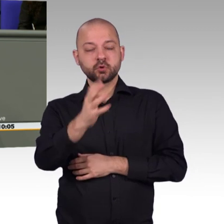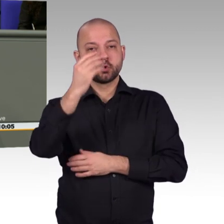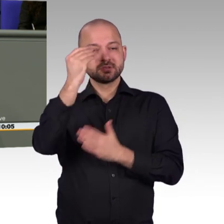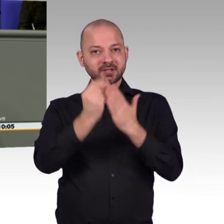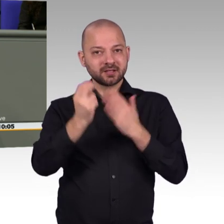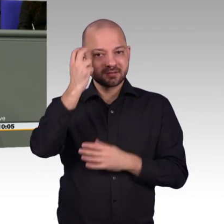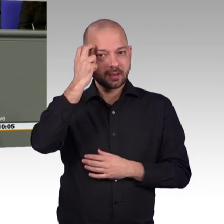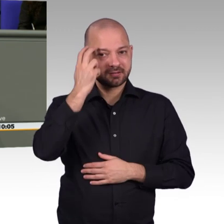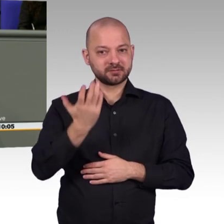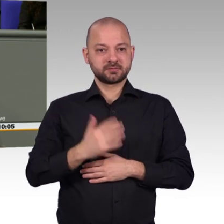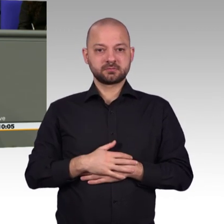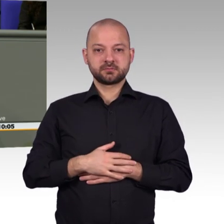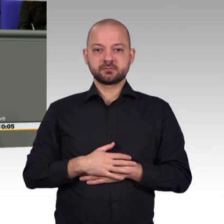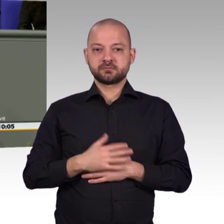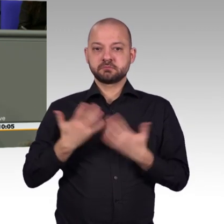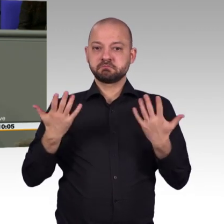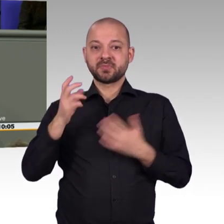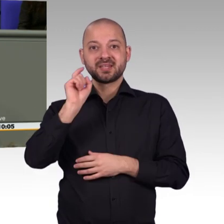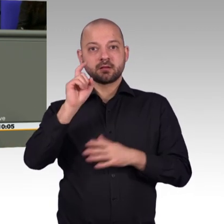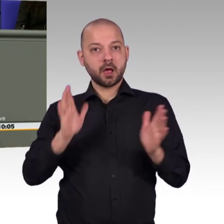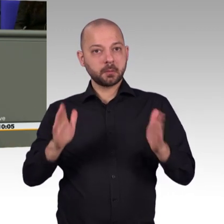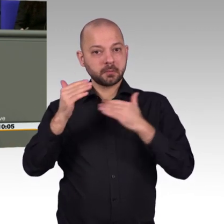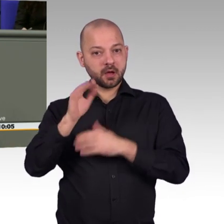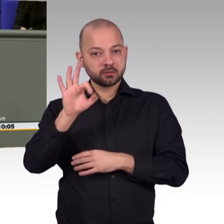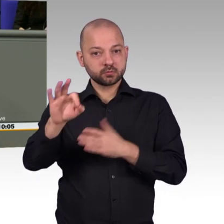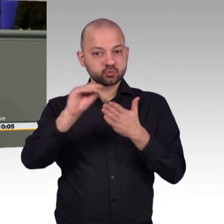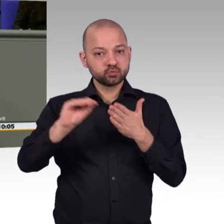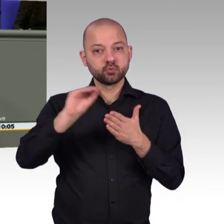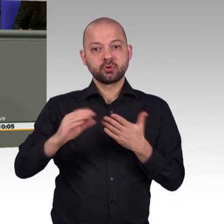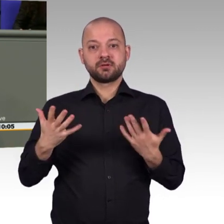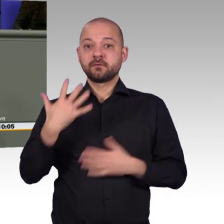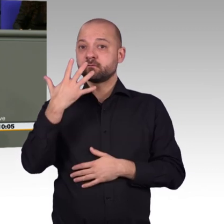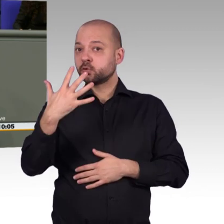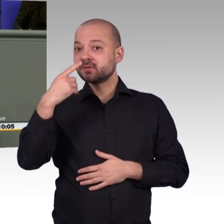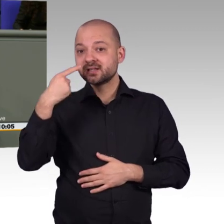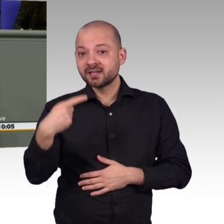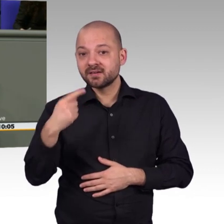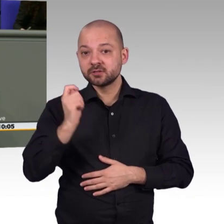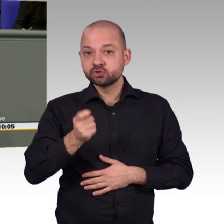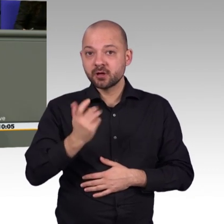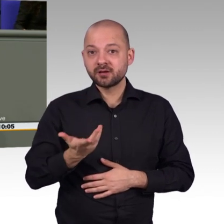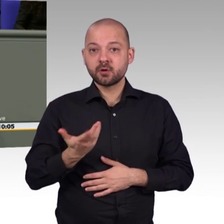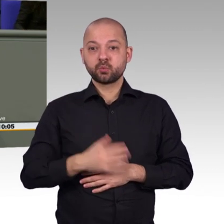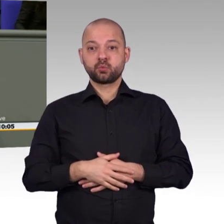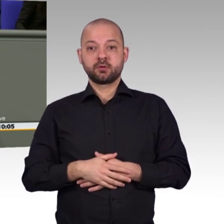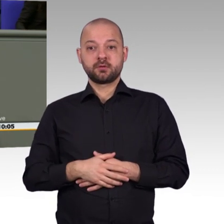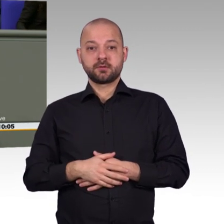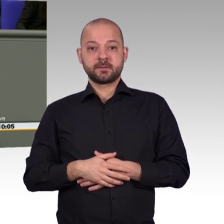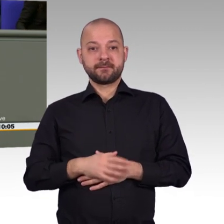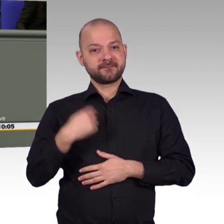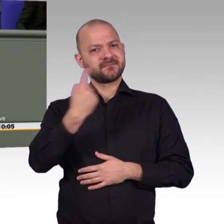verbessert. Und da brauchen wir mehr Entschlossenheit, mehr Zusammenhalt und mehr Akzeptanz. Und zu jedem dieser drei Punkte möchte ich Ihnen ein Beispiel